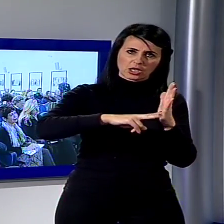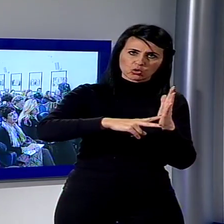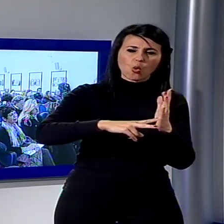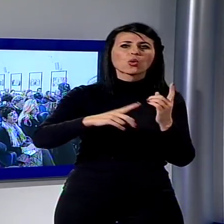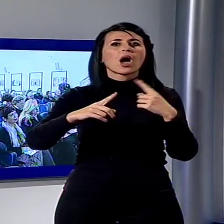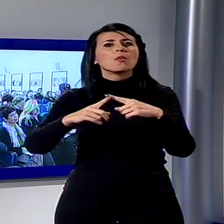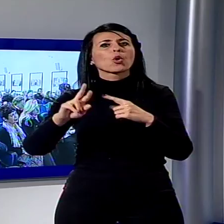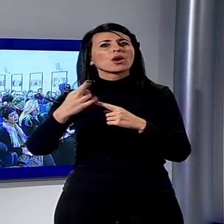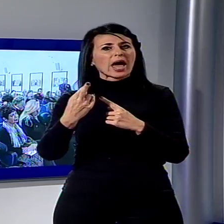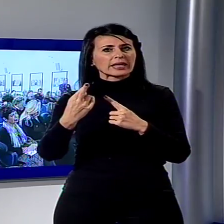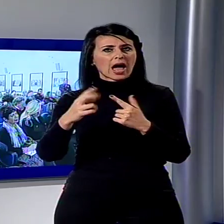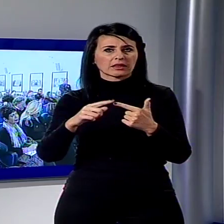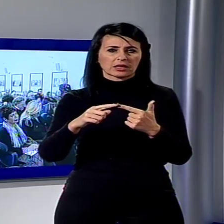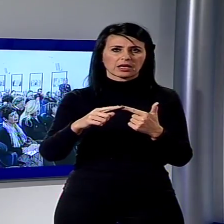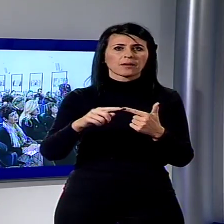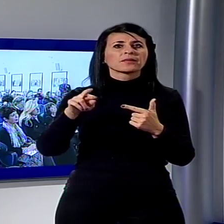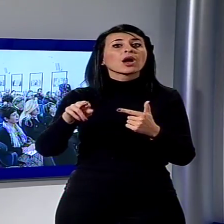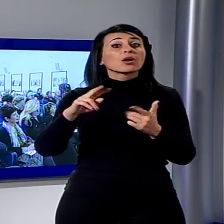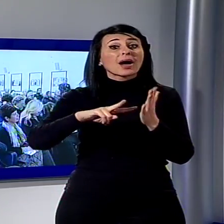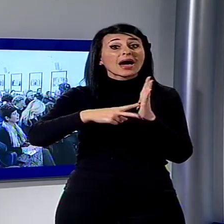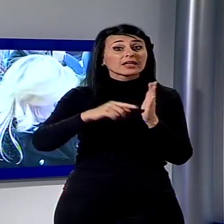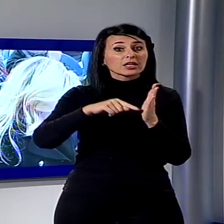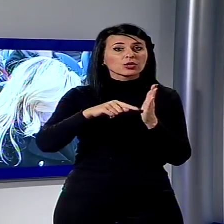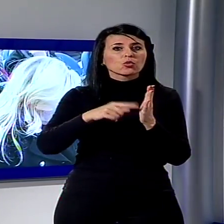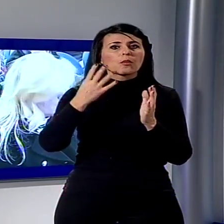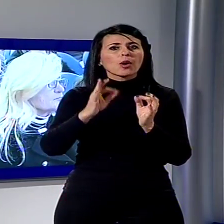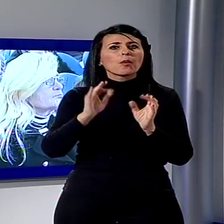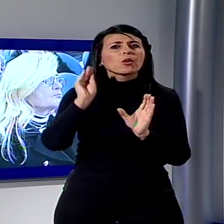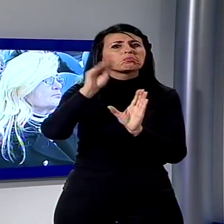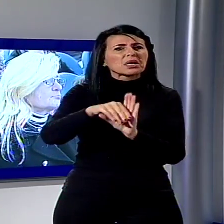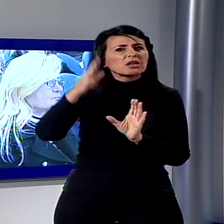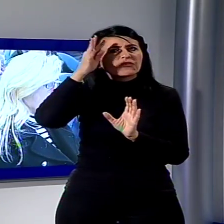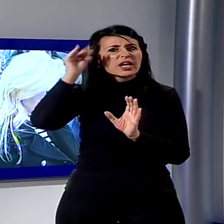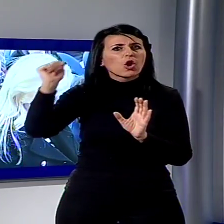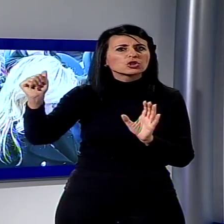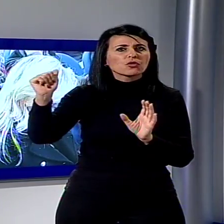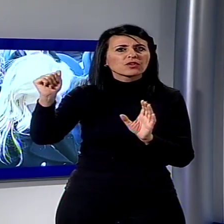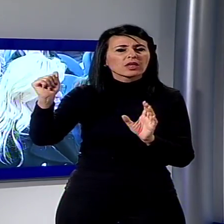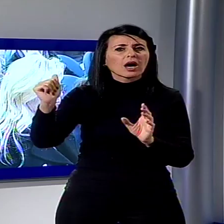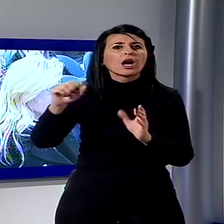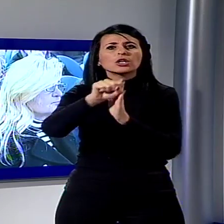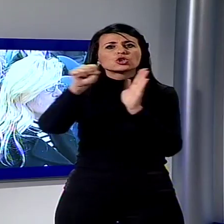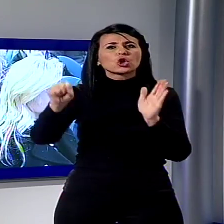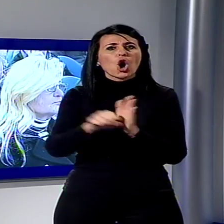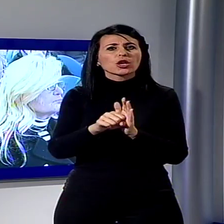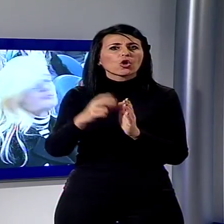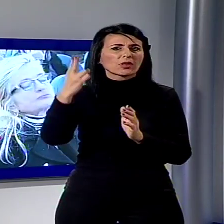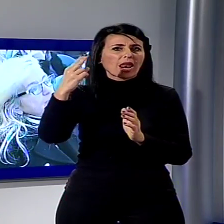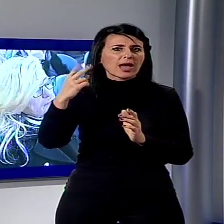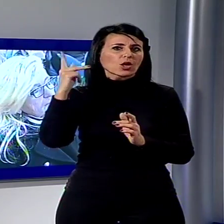attenzione alla posizione di quest'ultima nella complessa filosofia della visione elaborata dallo storico dell'arte lucchese, alle grandi